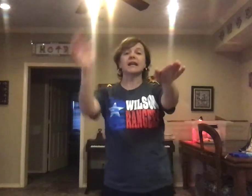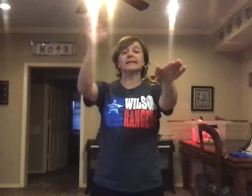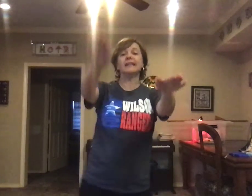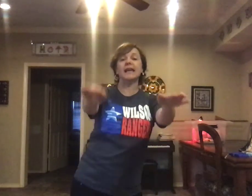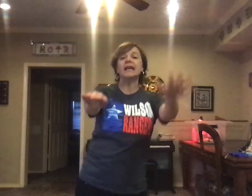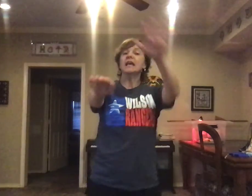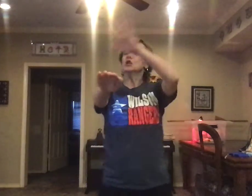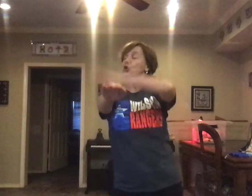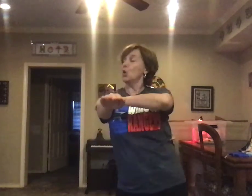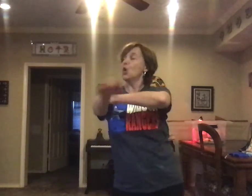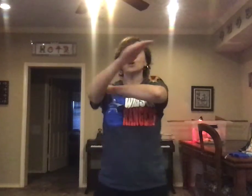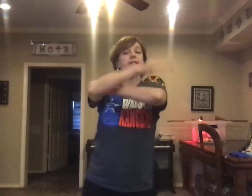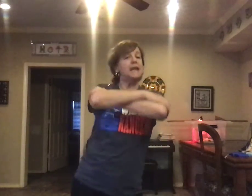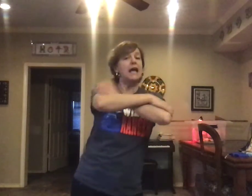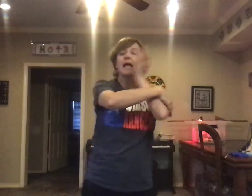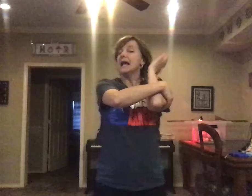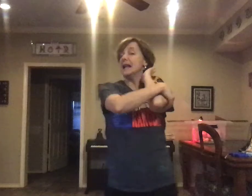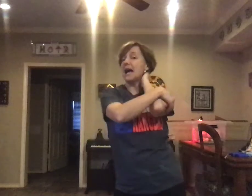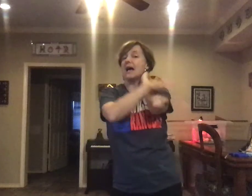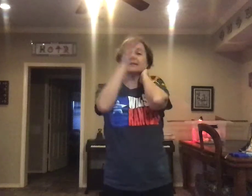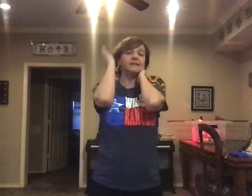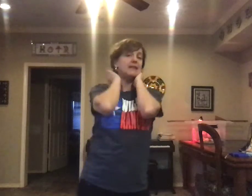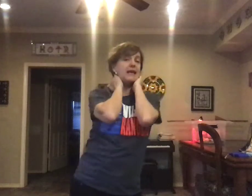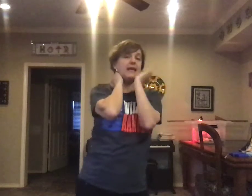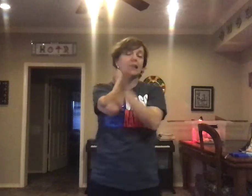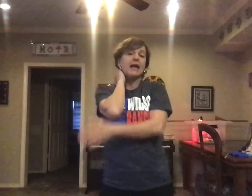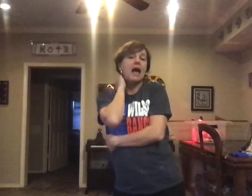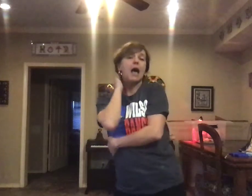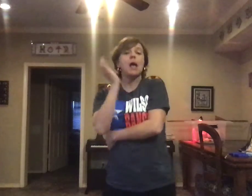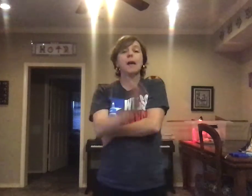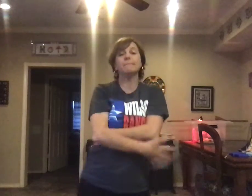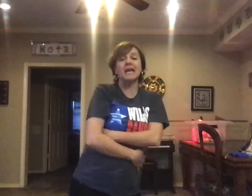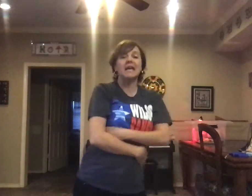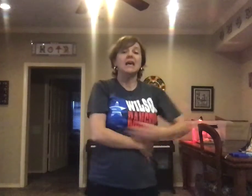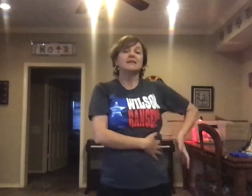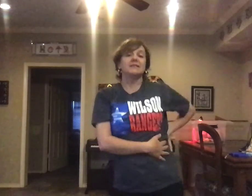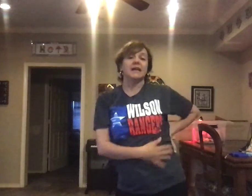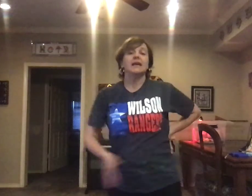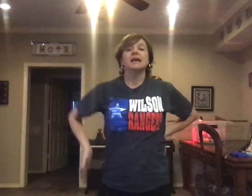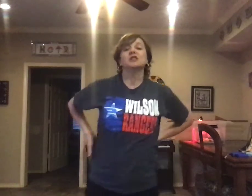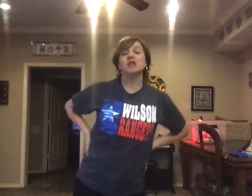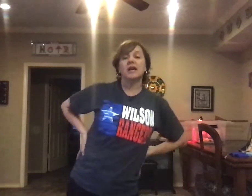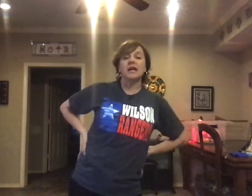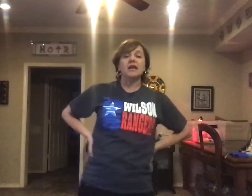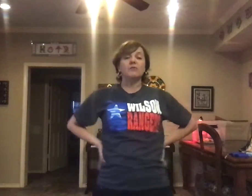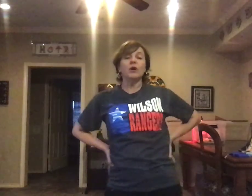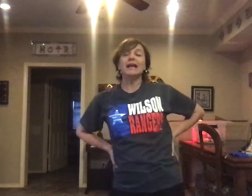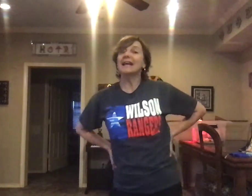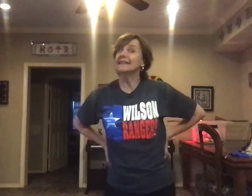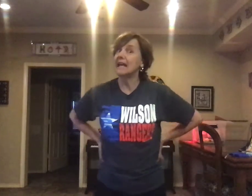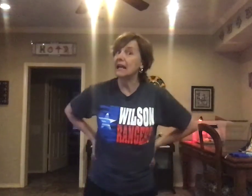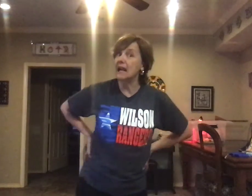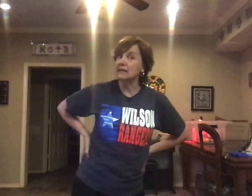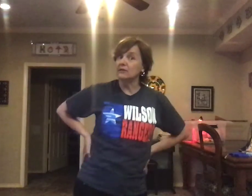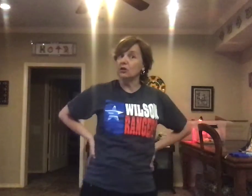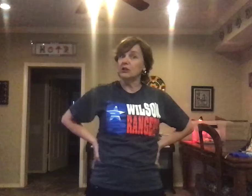T, yo, ya, la, C, A, B, C, Che, voy a cantarlas otra